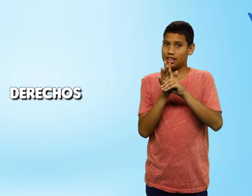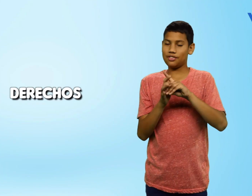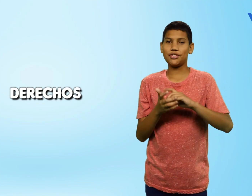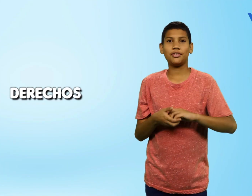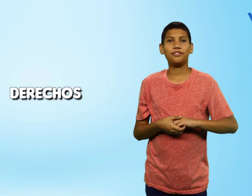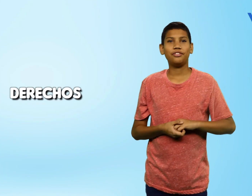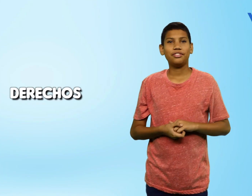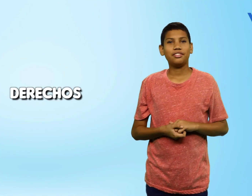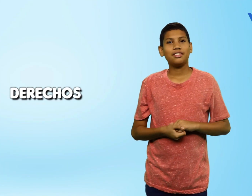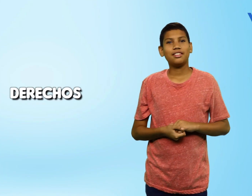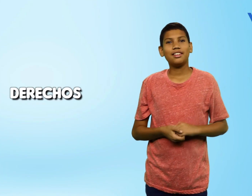Derechos